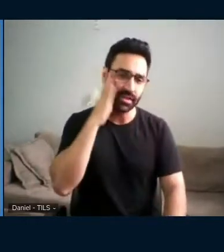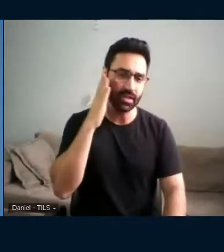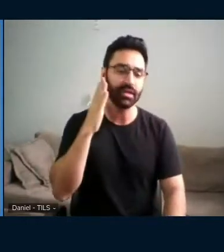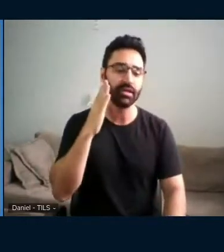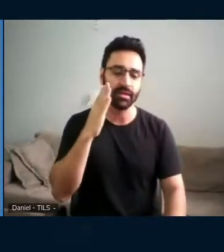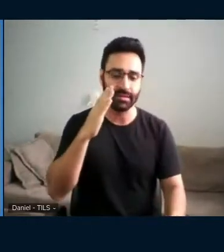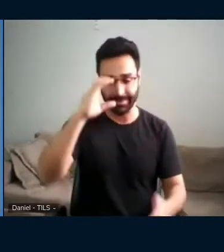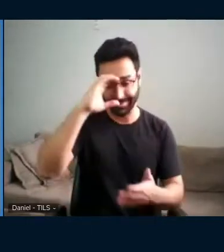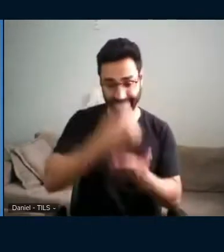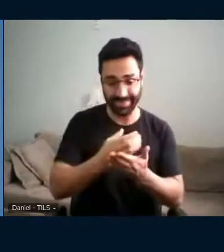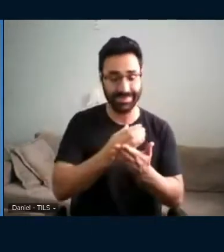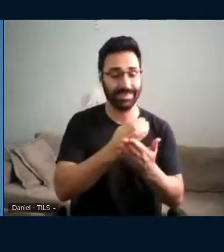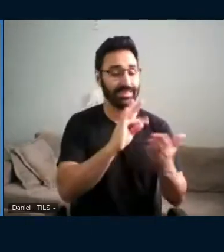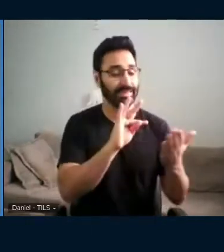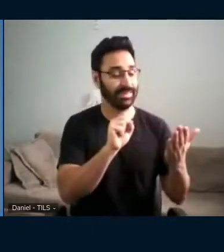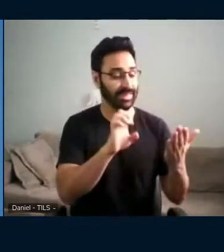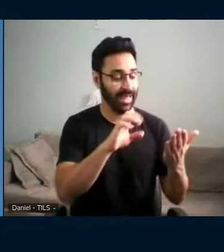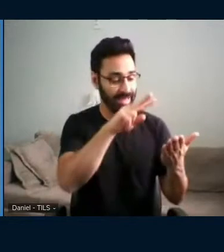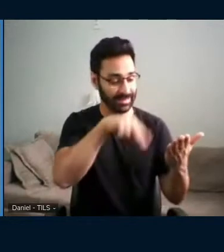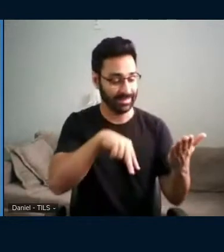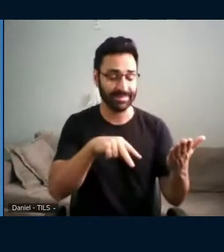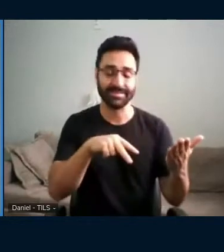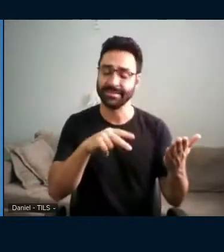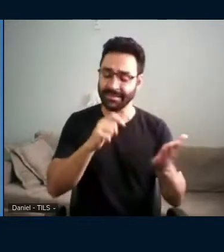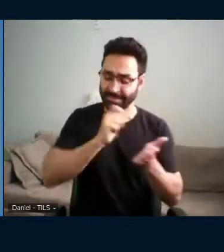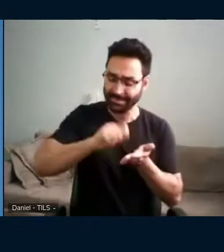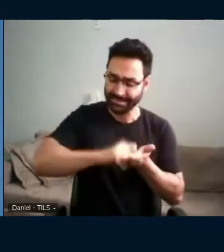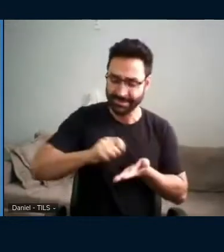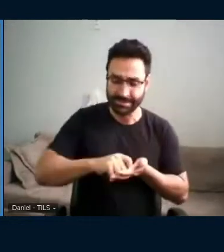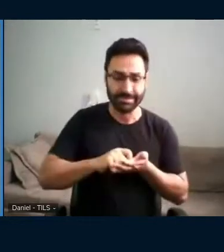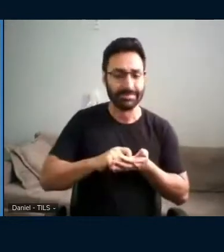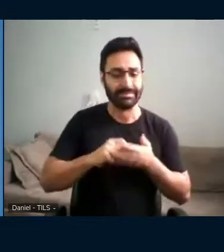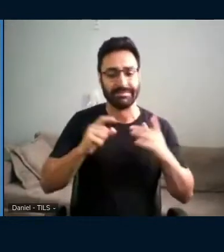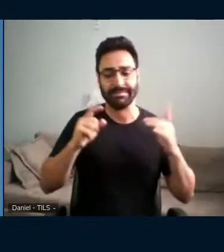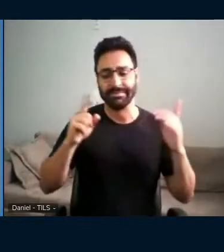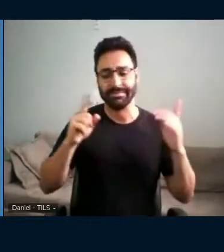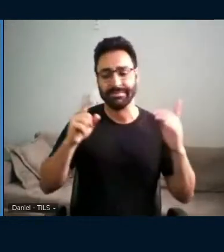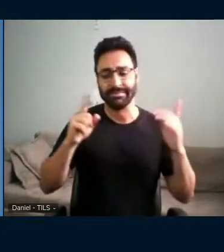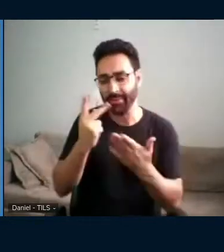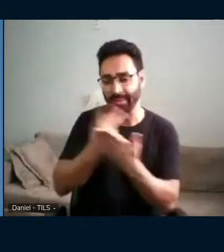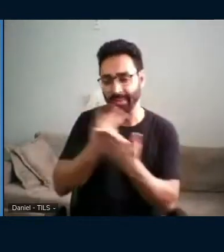doutorado parece que tudo que não deveria ocorrer ocorre, ainda mais que a gente teve uma pandemia,